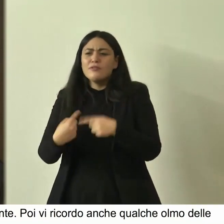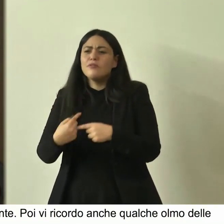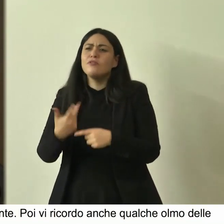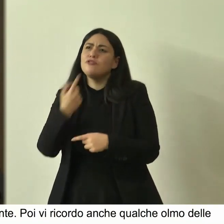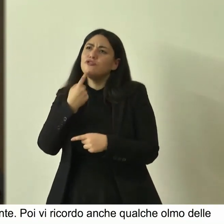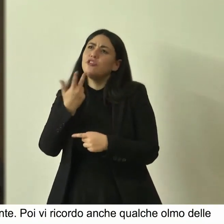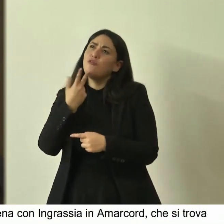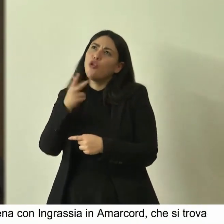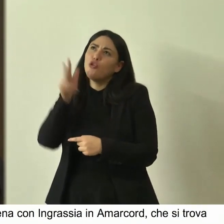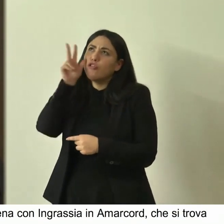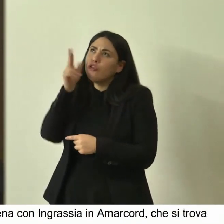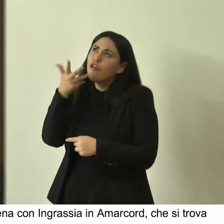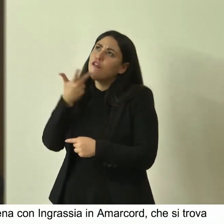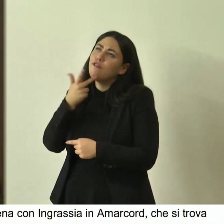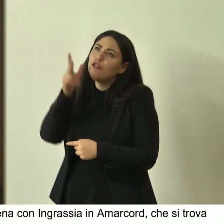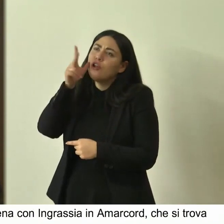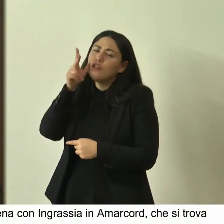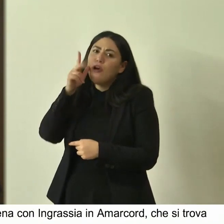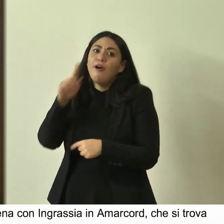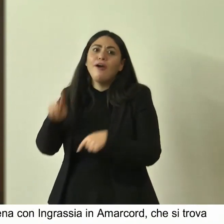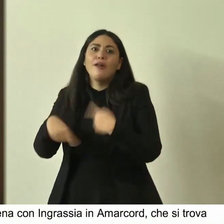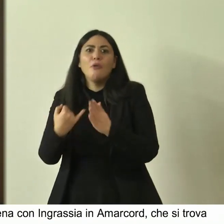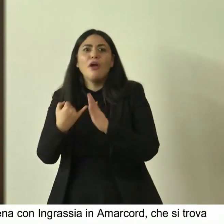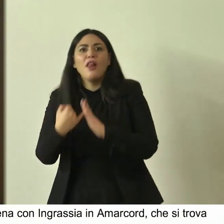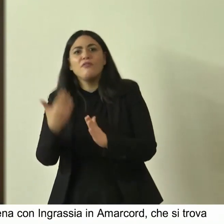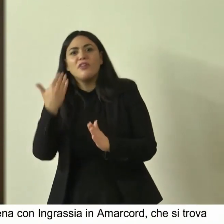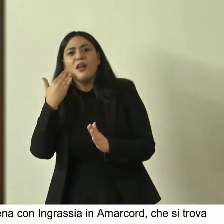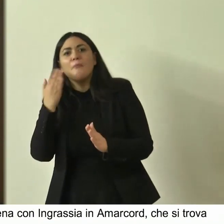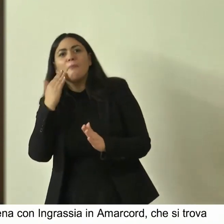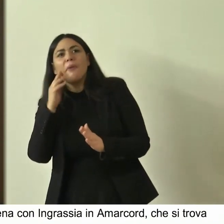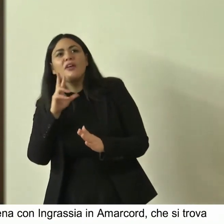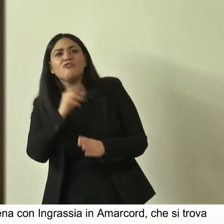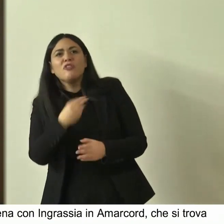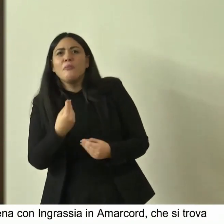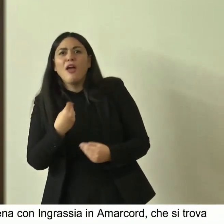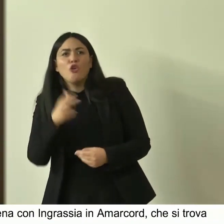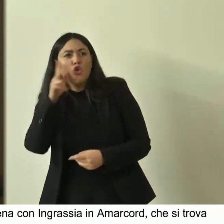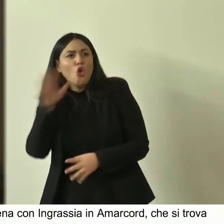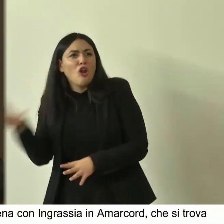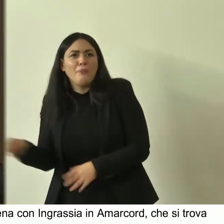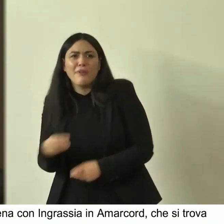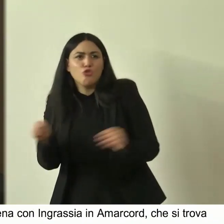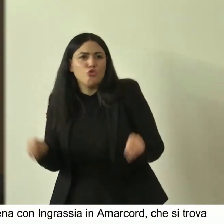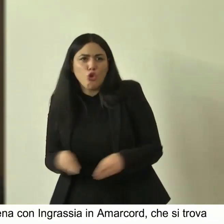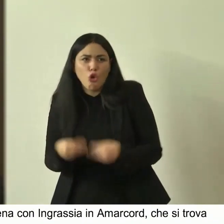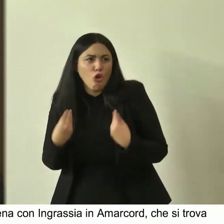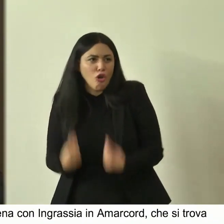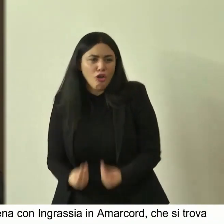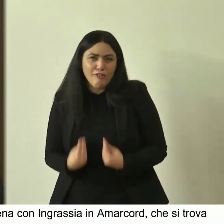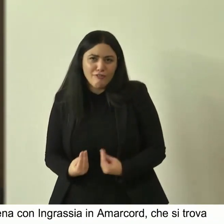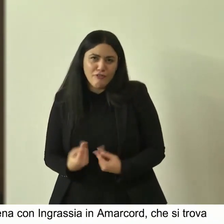una donna e alla fine il padre dice ma dove vado a prendere adesso una donna